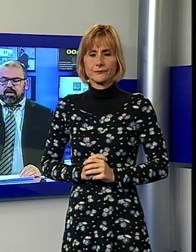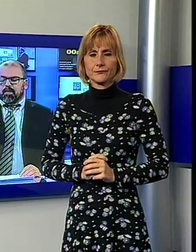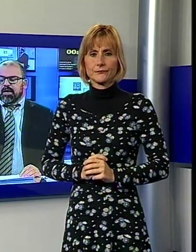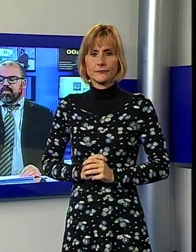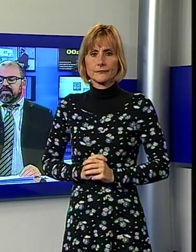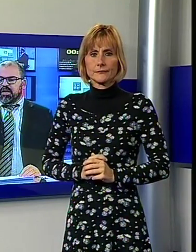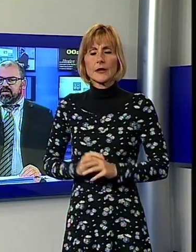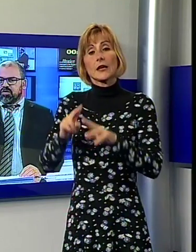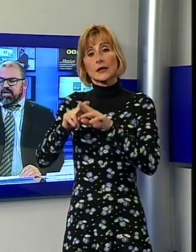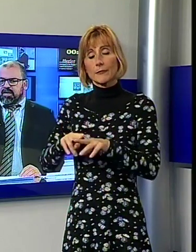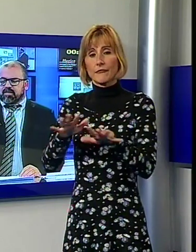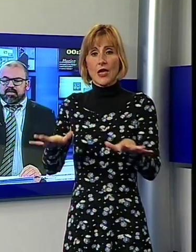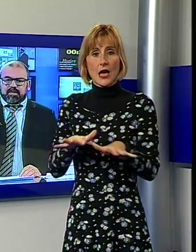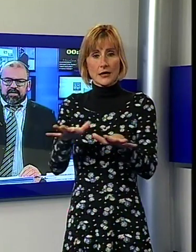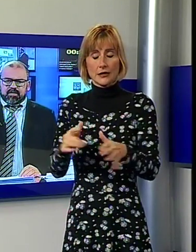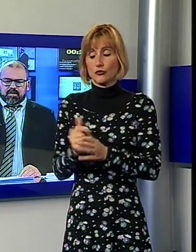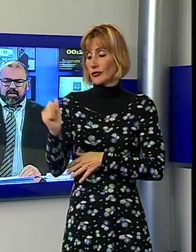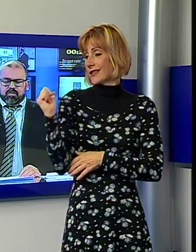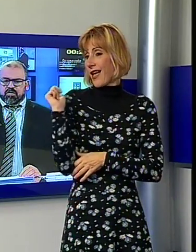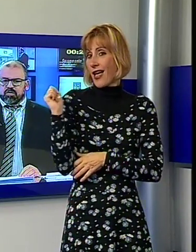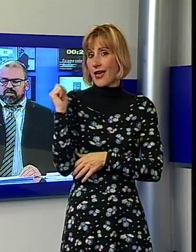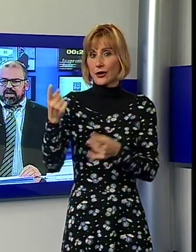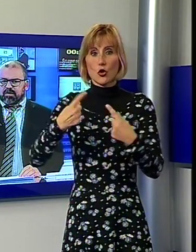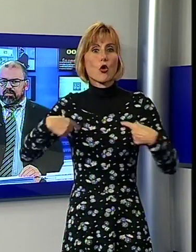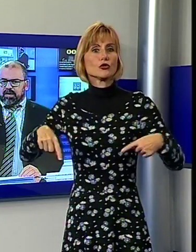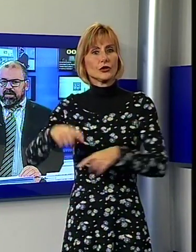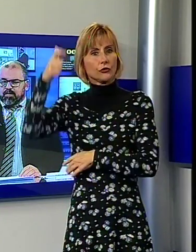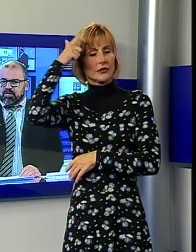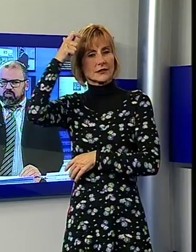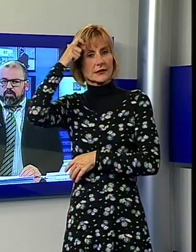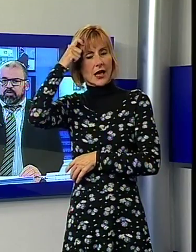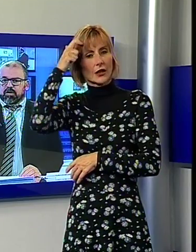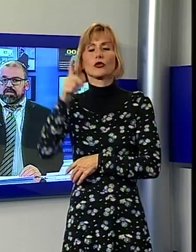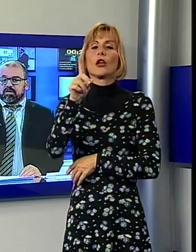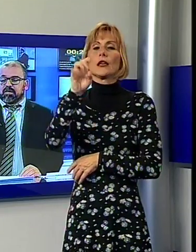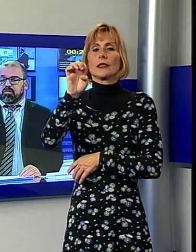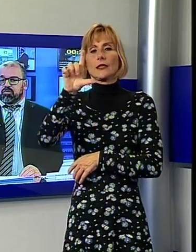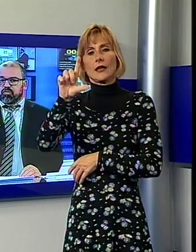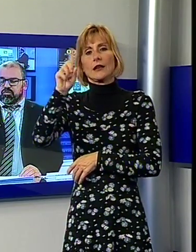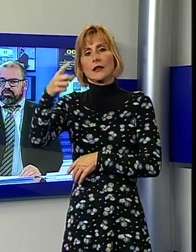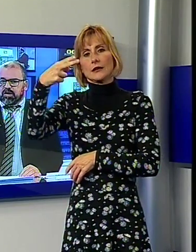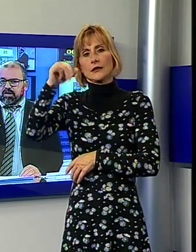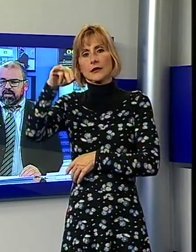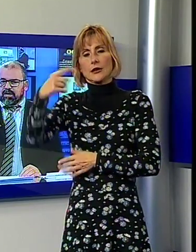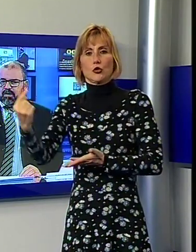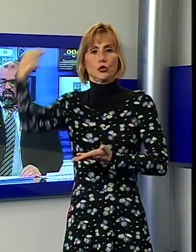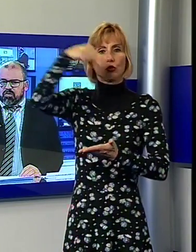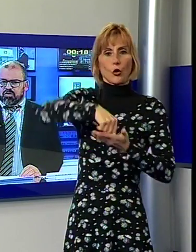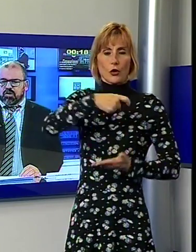Rimaniamo a Viareggio, ieri la sentenza del Consiglio di Stato che ha rimesso sulla poltrona di sindaco Giorgio Del Ghingaro, oggi il